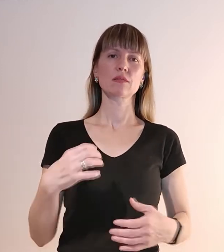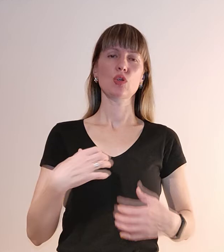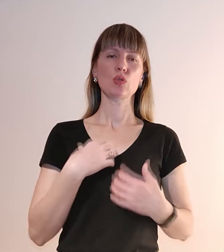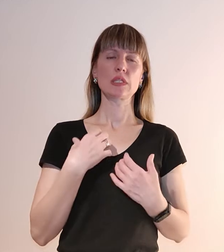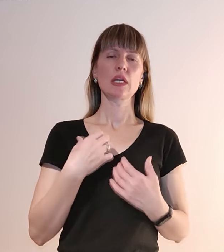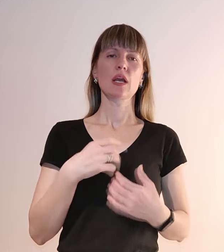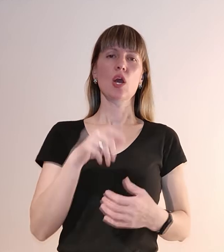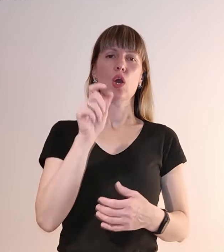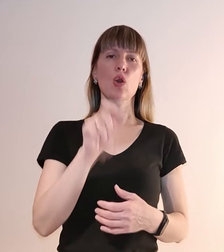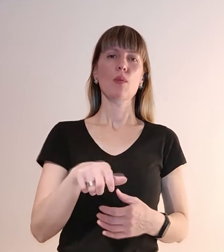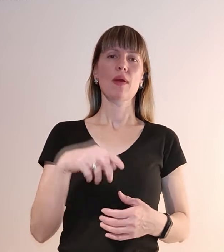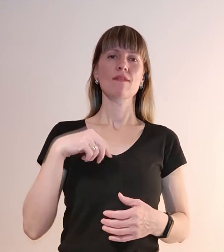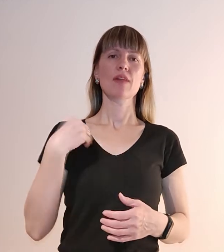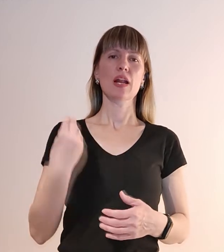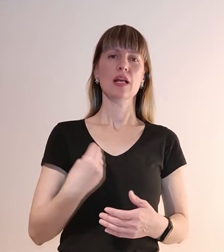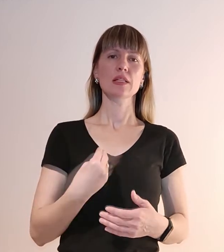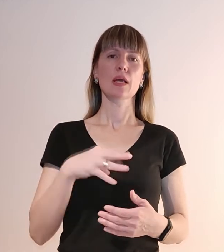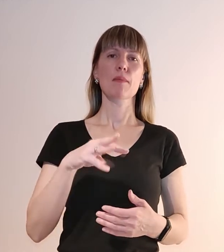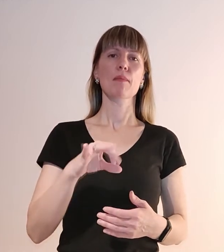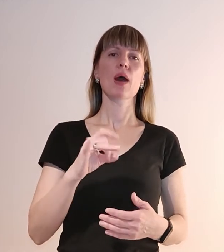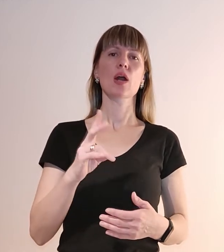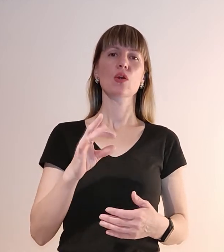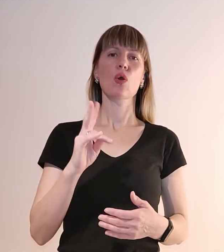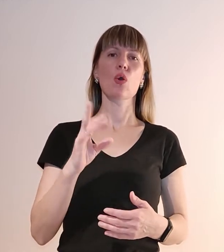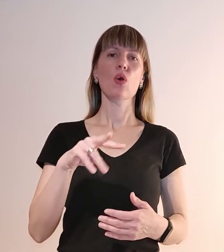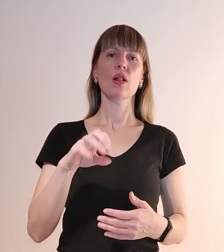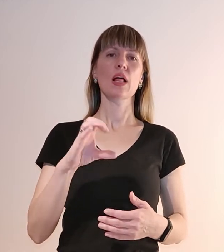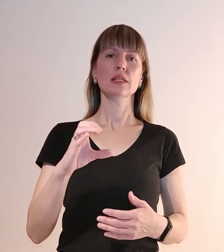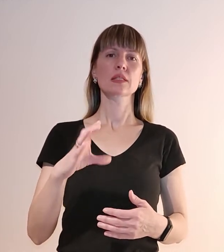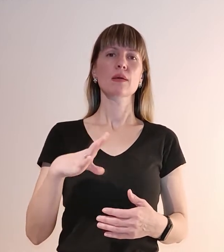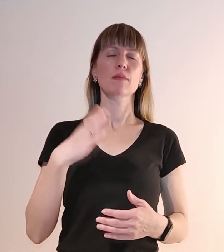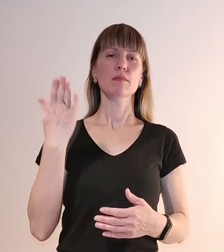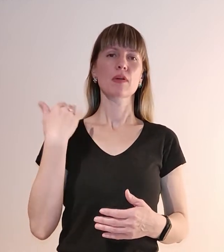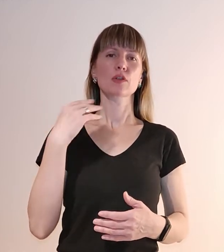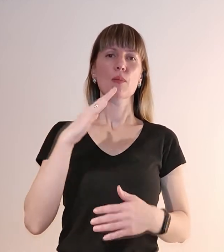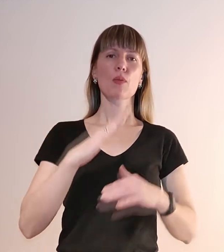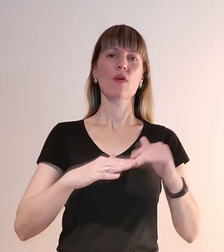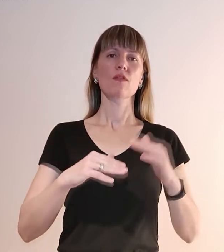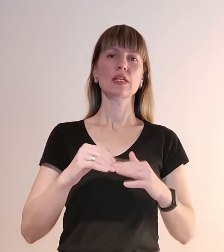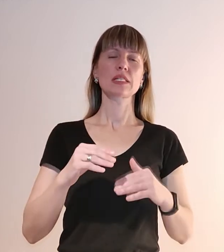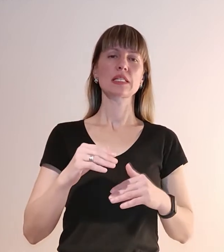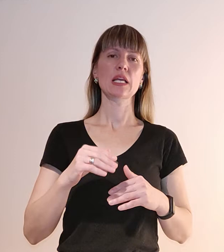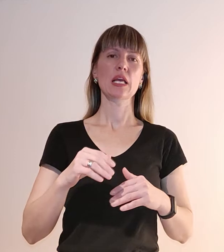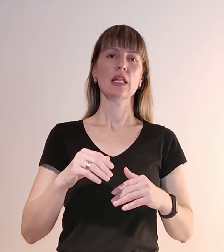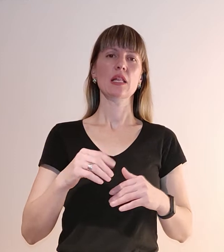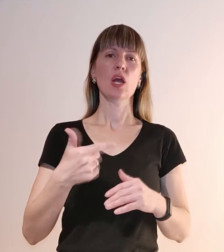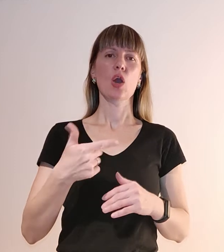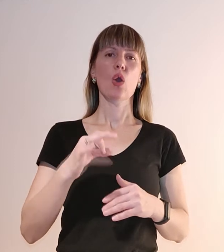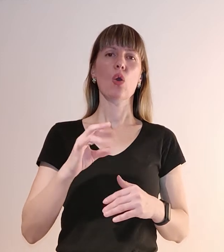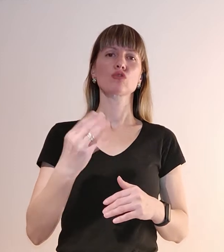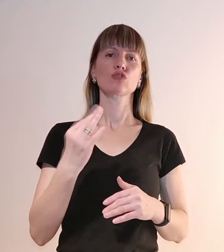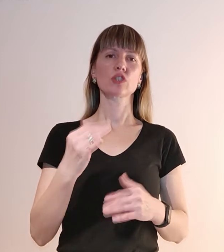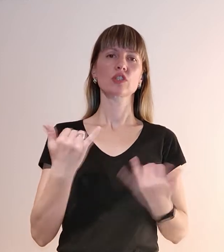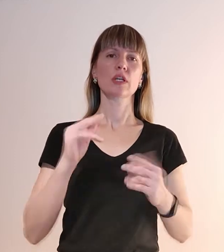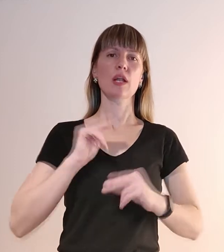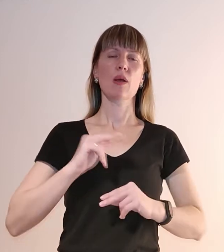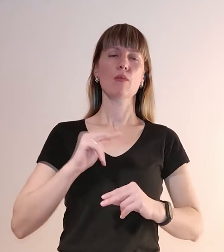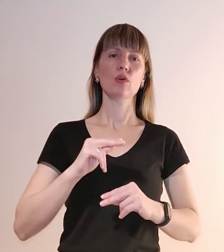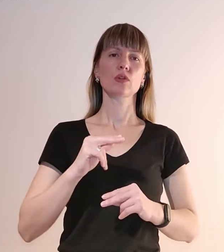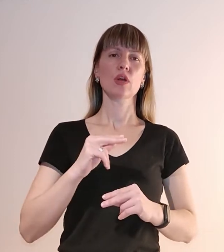Громадянин Франції Марко Полас – полишній професійний гонщик, який наразі працює кондитером у власній покарні. Чоловік каже,